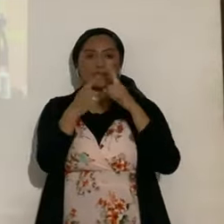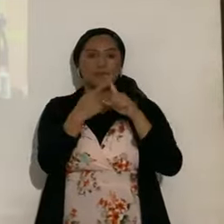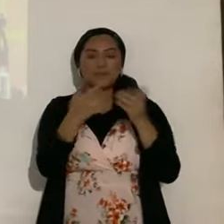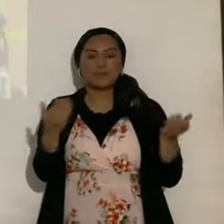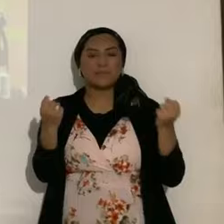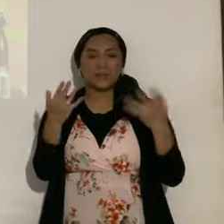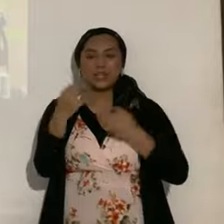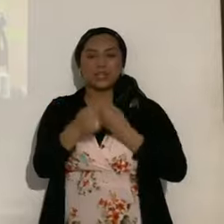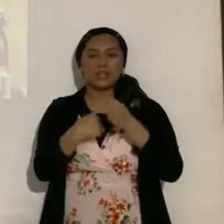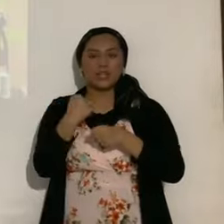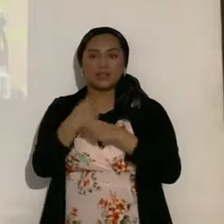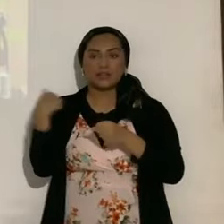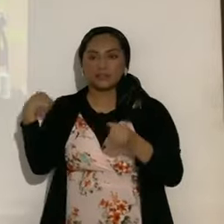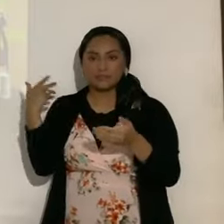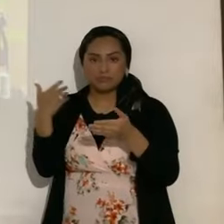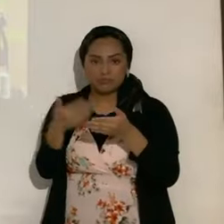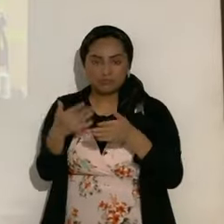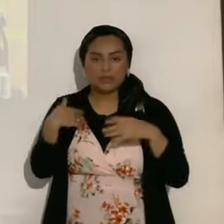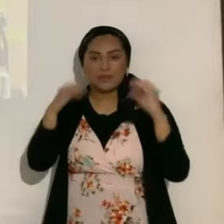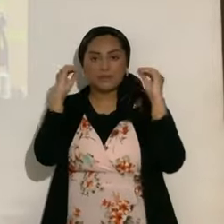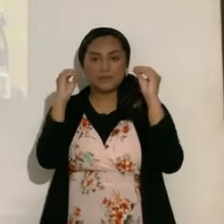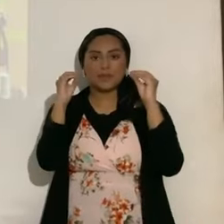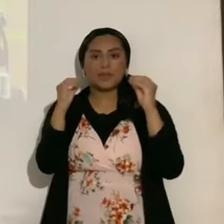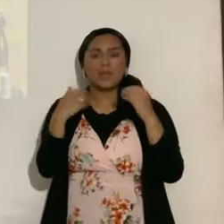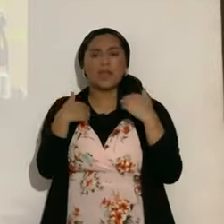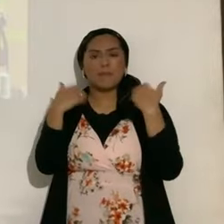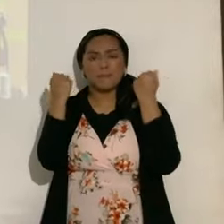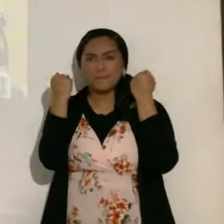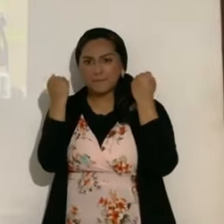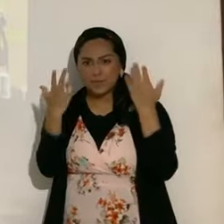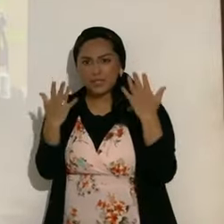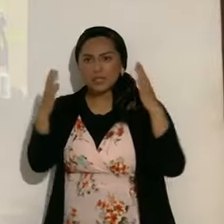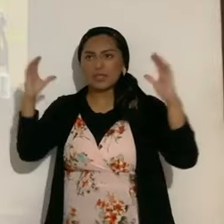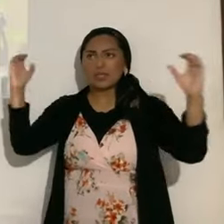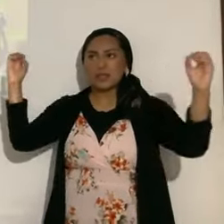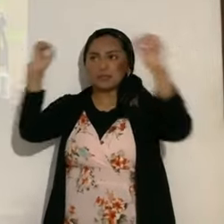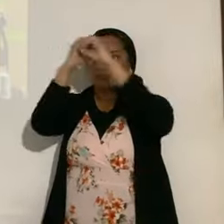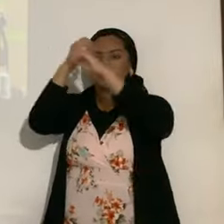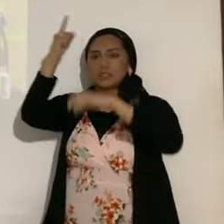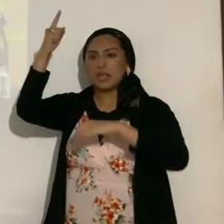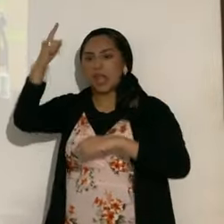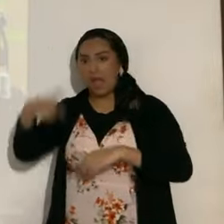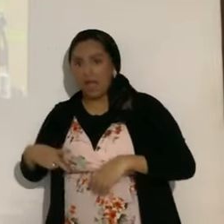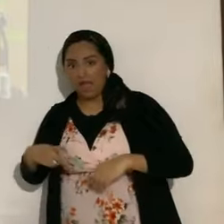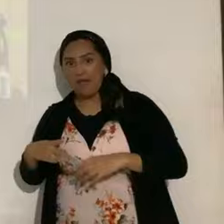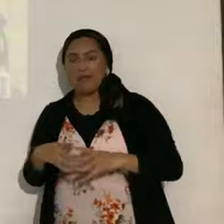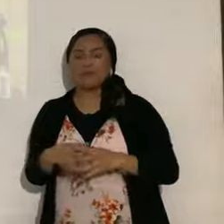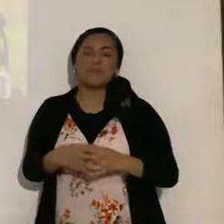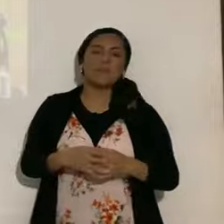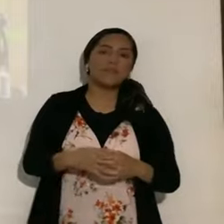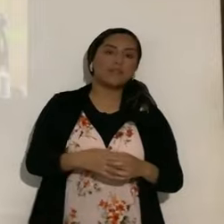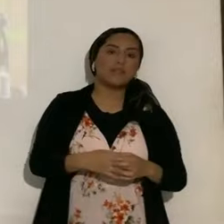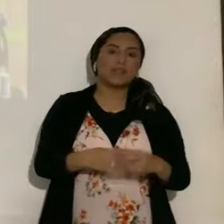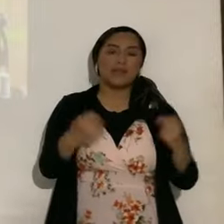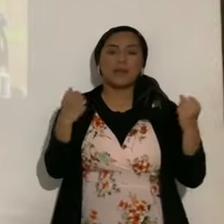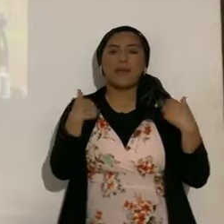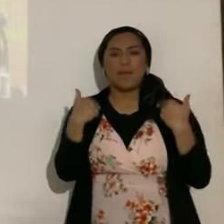años que he venido ministrando, ha habido eclipses parciales, eclipses anulares, eclipses